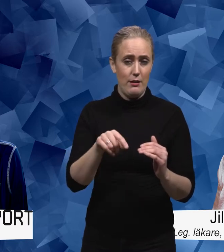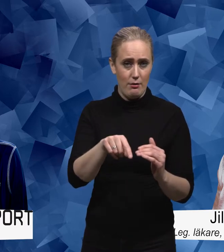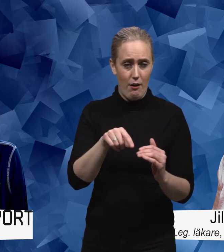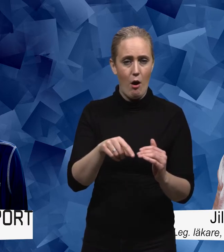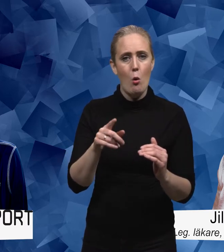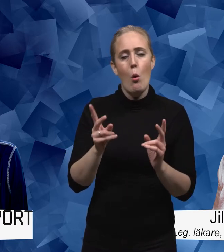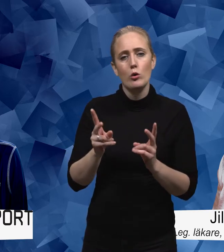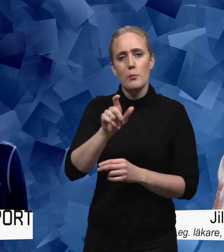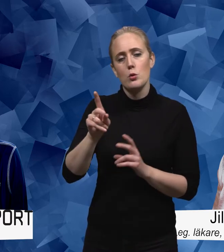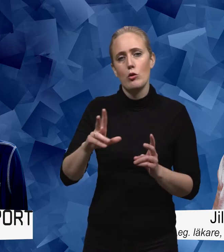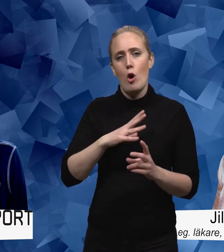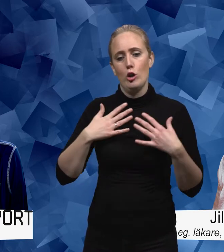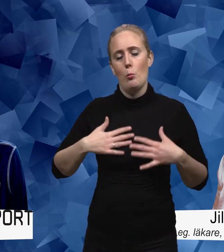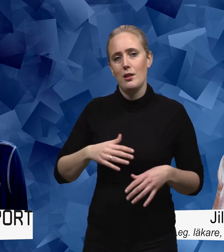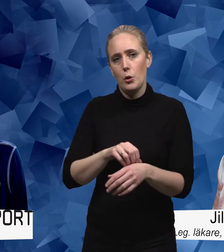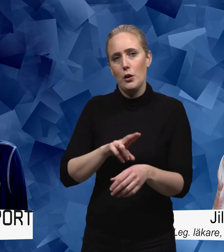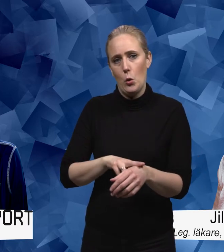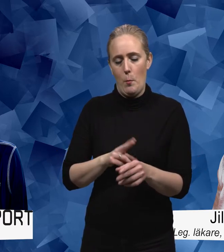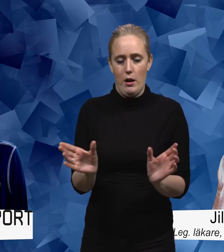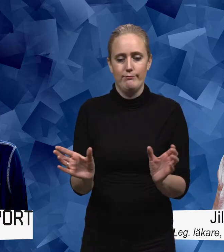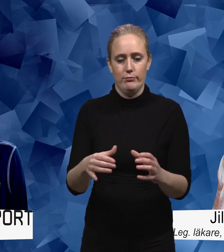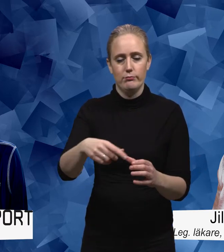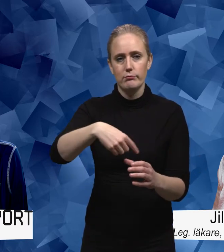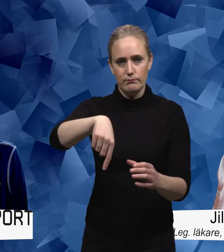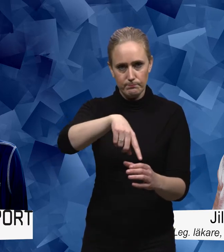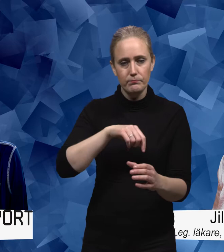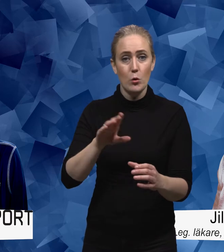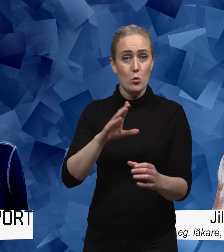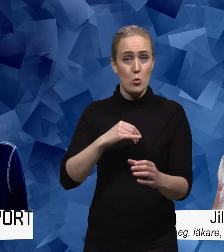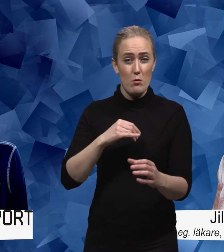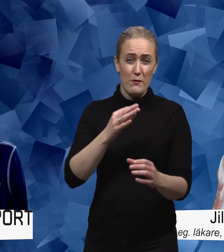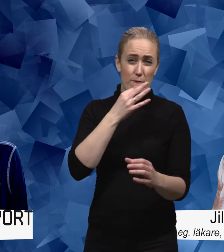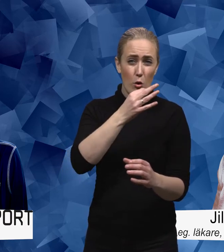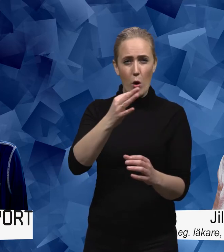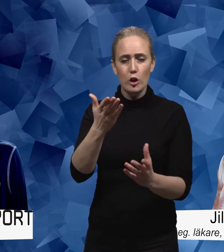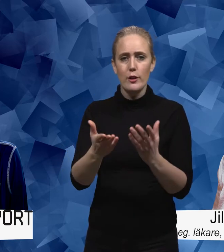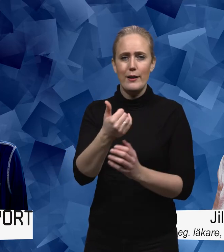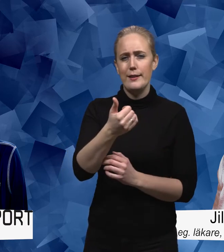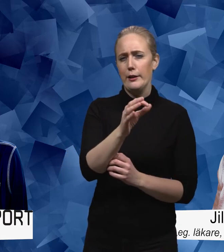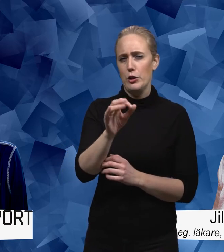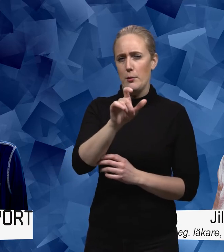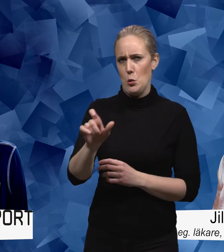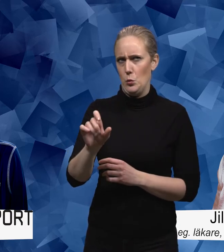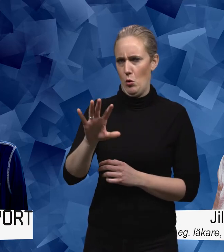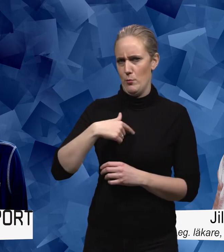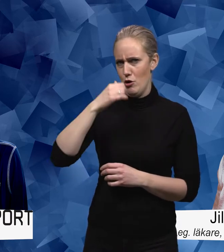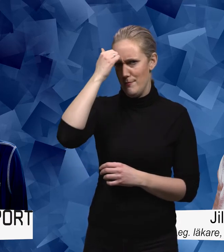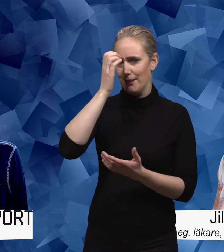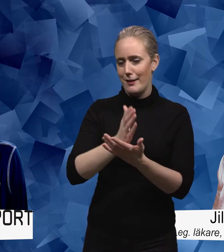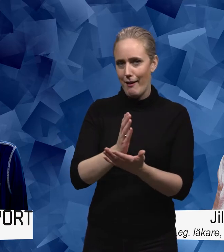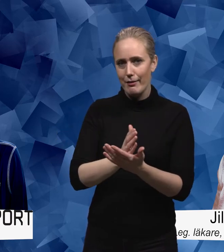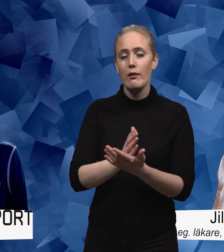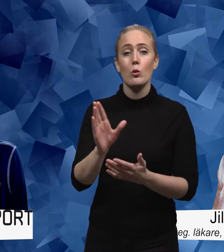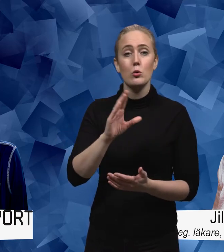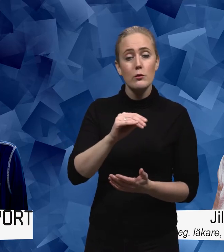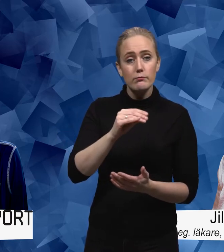kroniska kroppsliga sjukdomar. Man hade slagit ihop det och så hade man frågat runt 600 personer om jag kommer ihåg det här rätt. Och